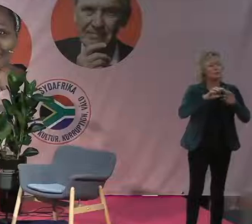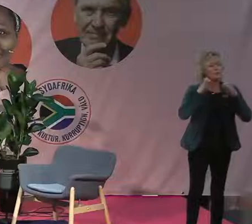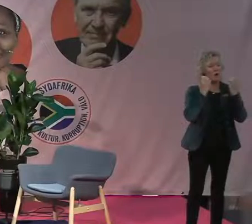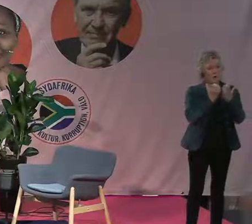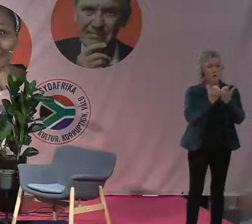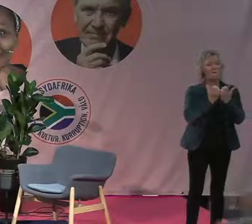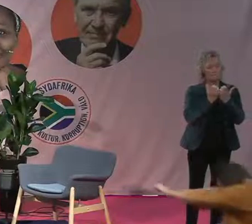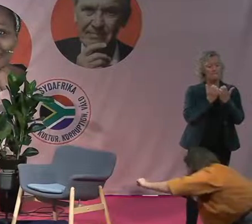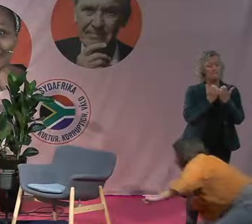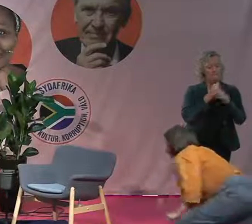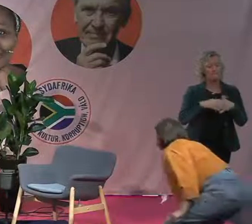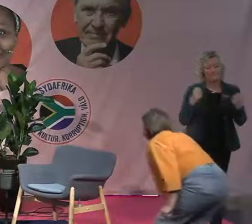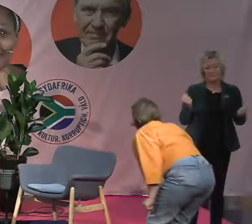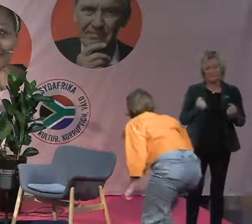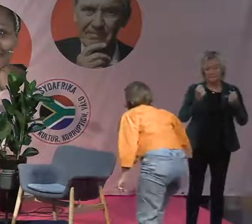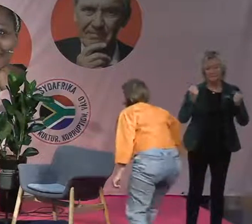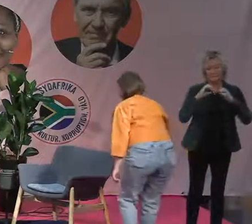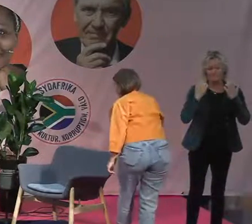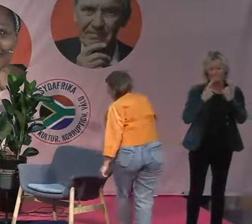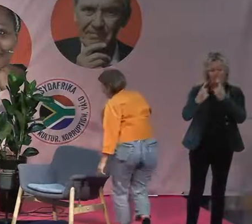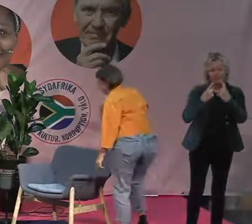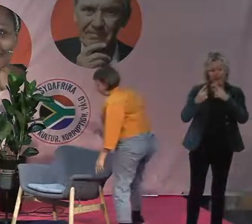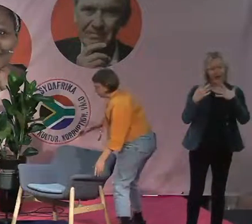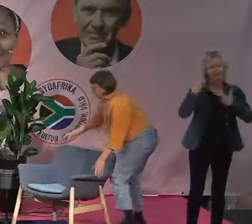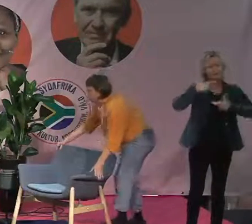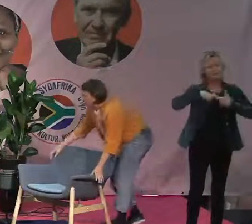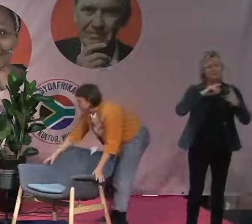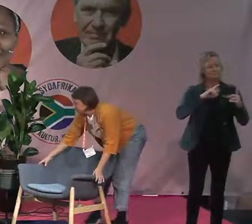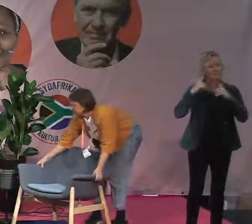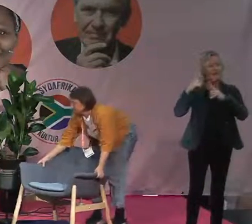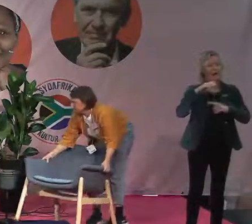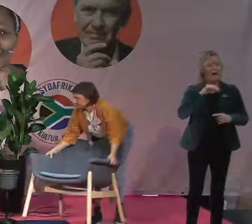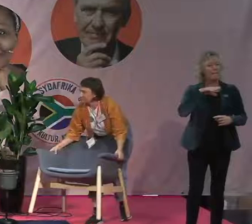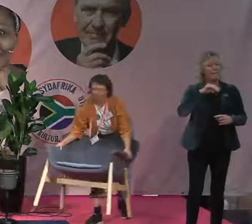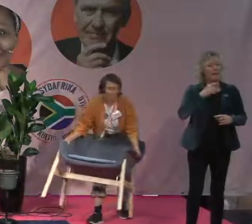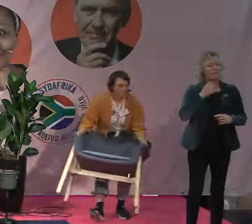Spännande saker som handlar om Amazonas, så välkomna hit.